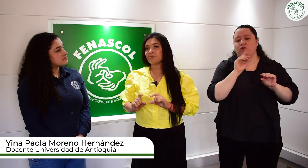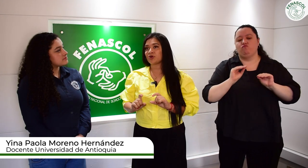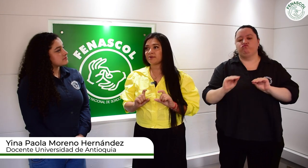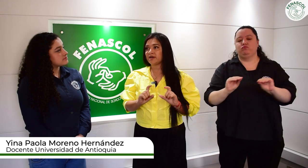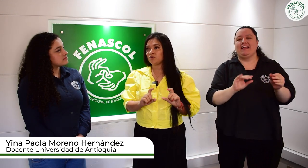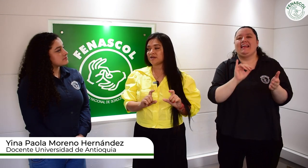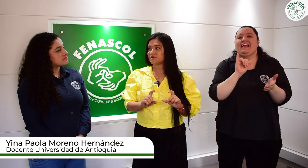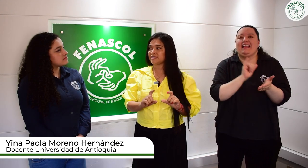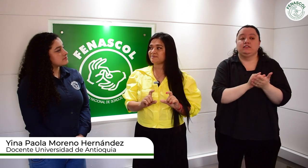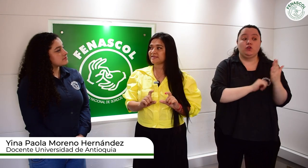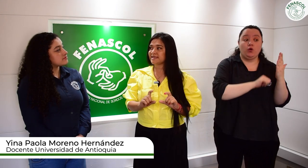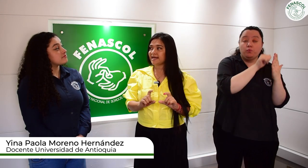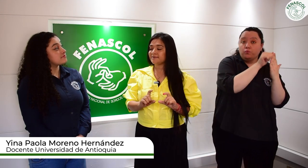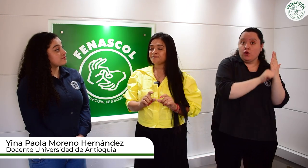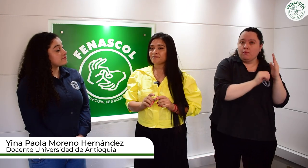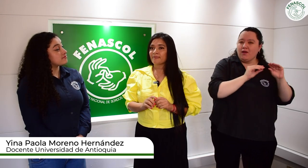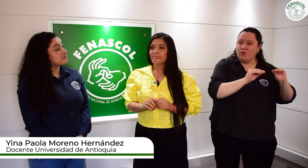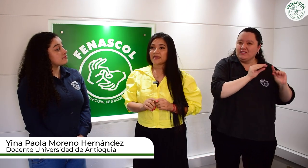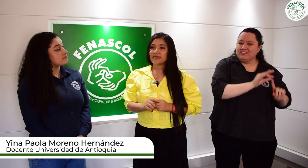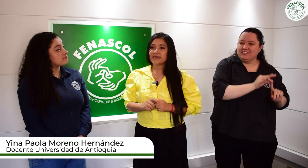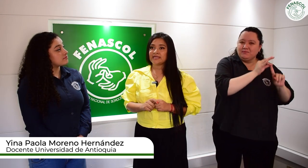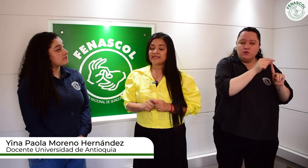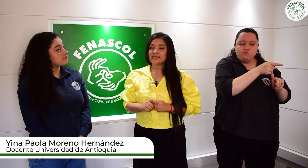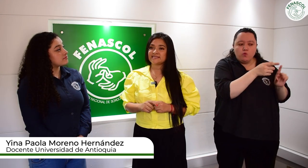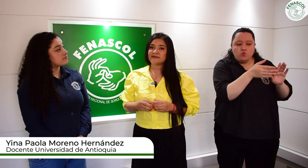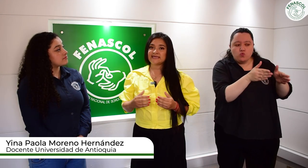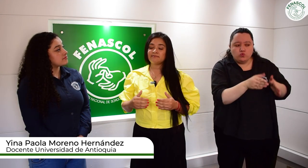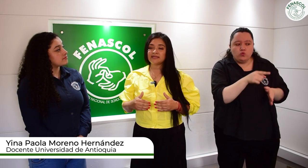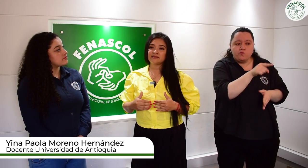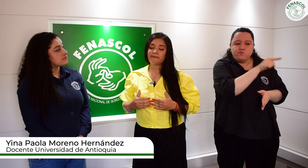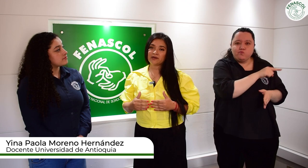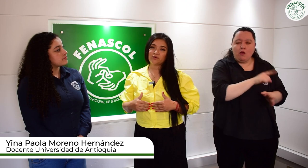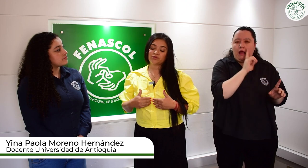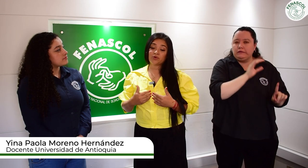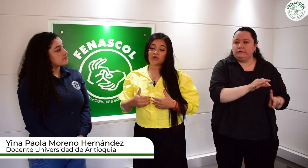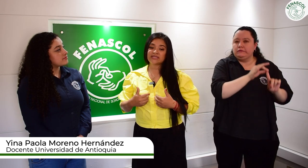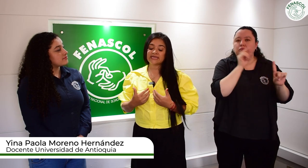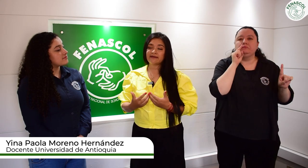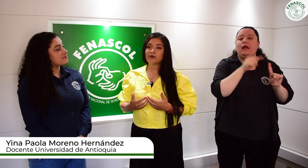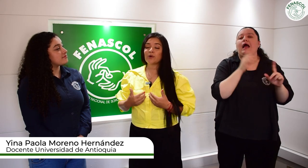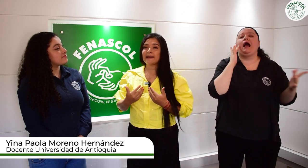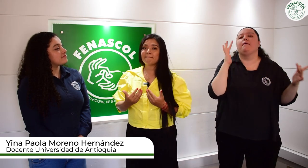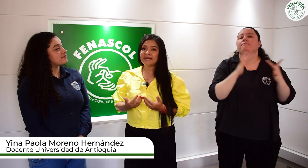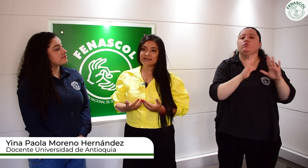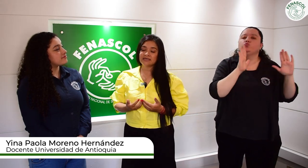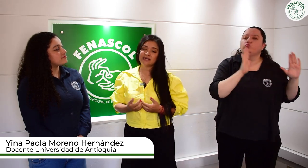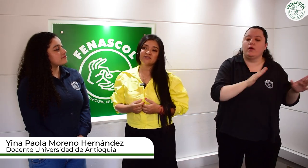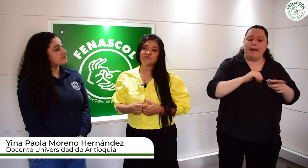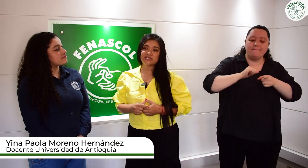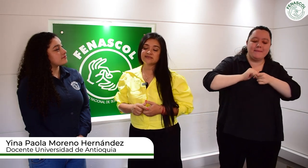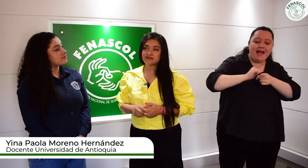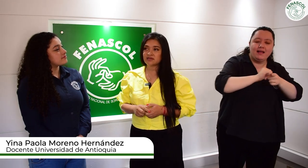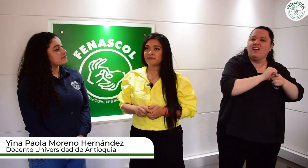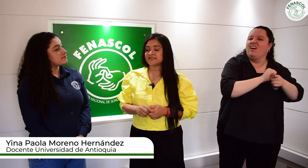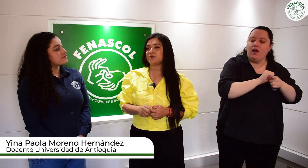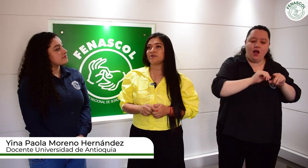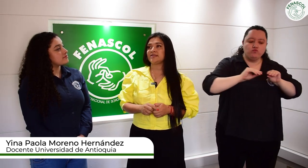el programa de educación especial tiene especialmente para todo lo que tiene que ver con la práctica en docencia y discapacidad